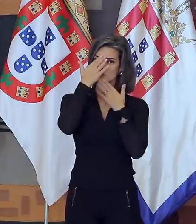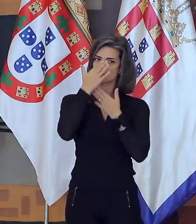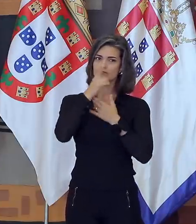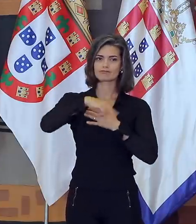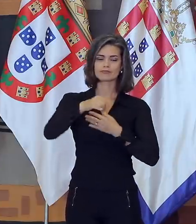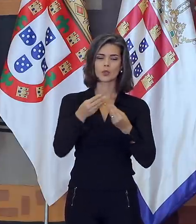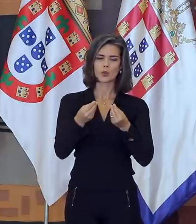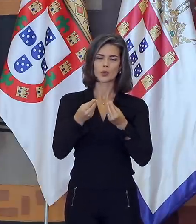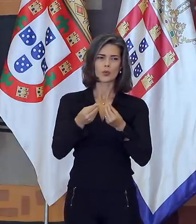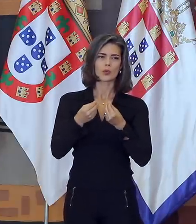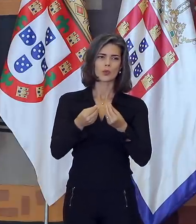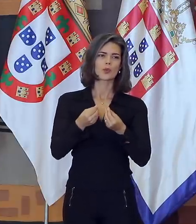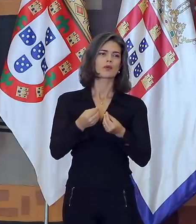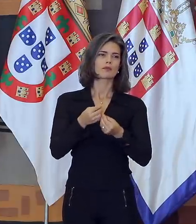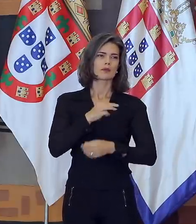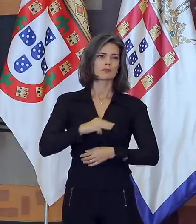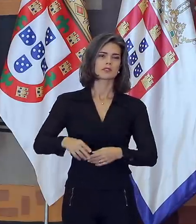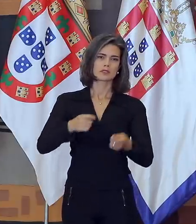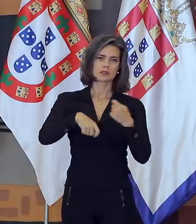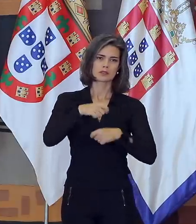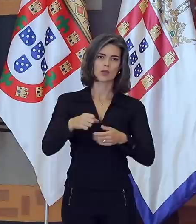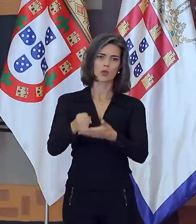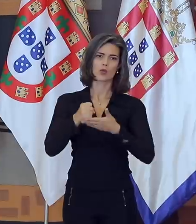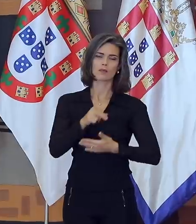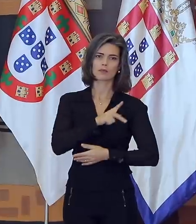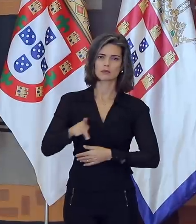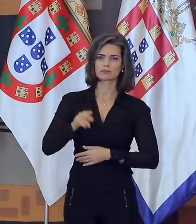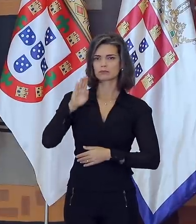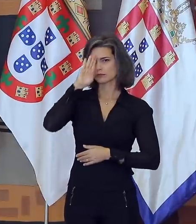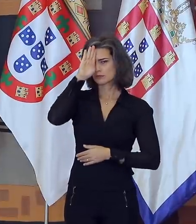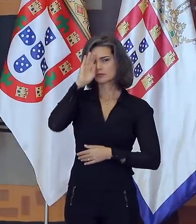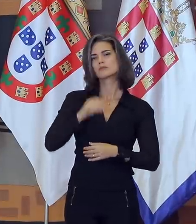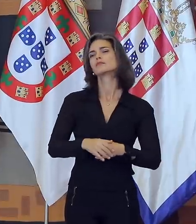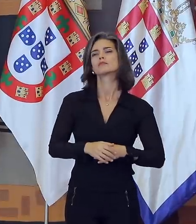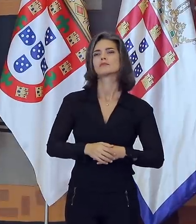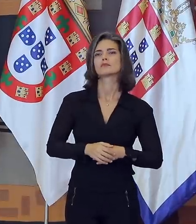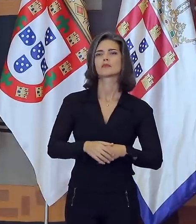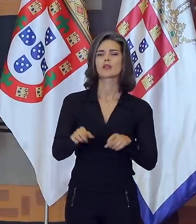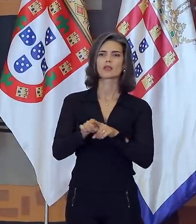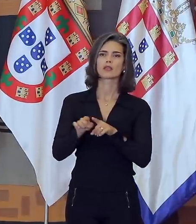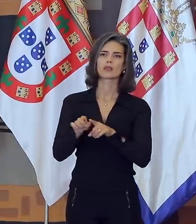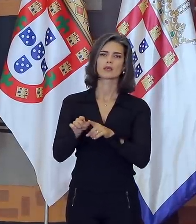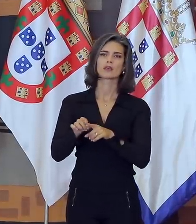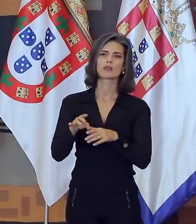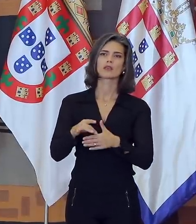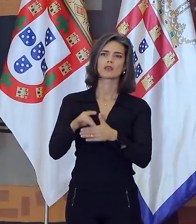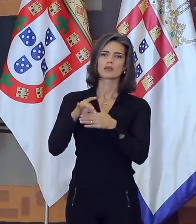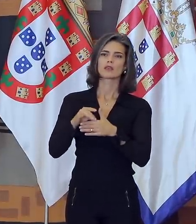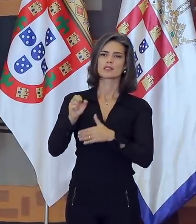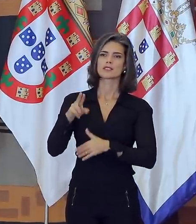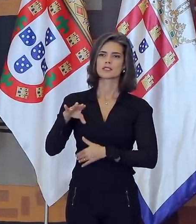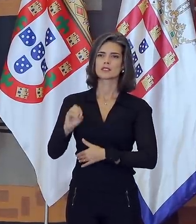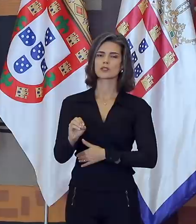sensibilidade do Ministério da Economia ao apoio da Presidência da República na pessoa do presidente Jair Bolsonaro e do chefe da Casa Civil, o ministro Ciro